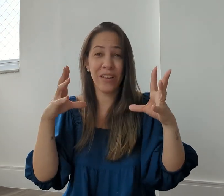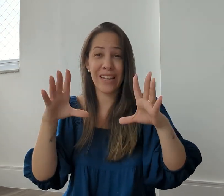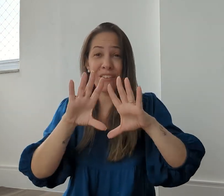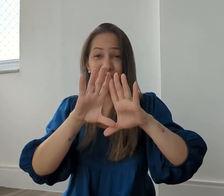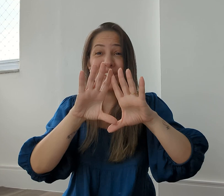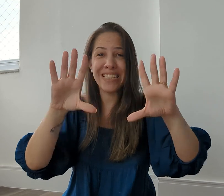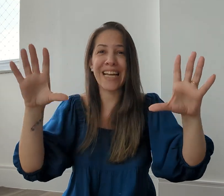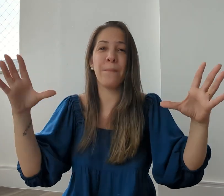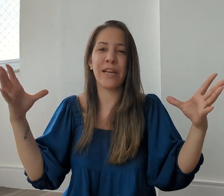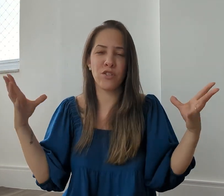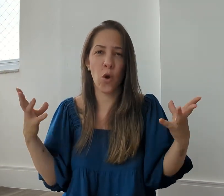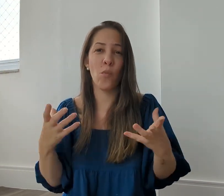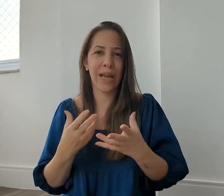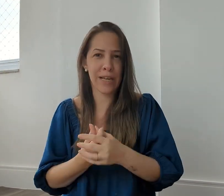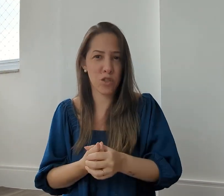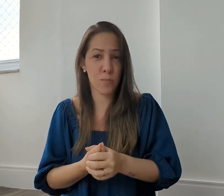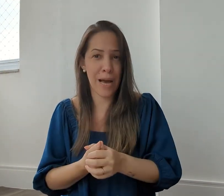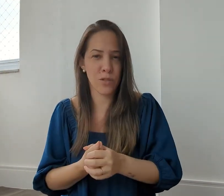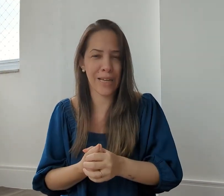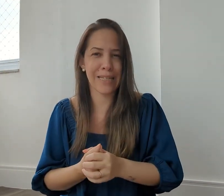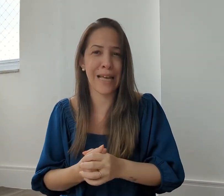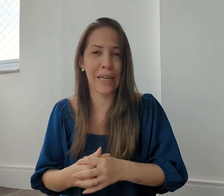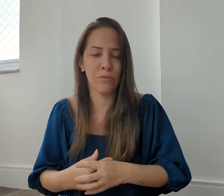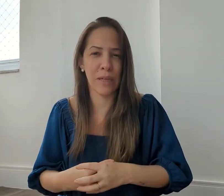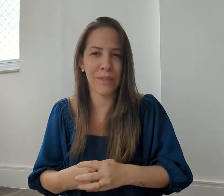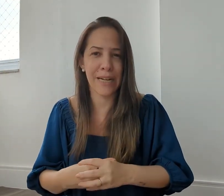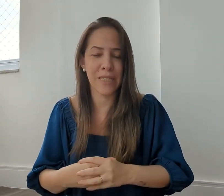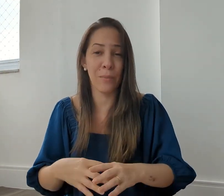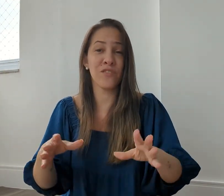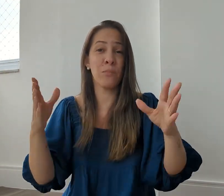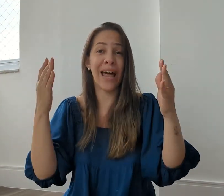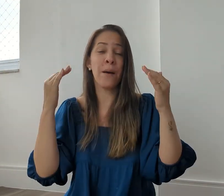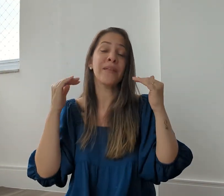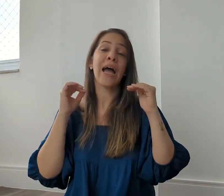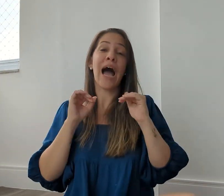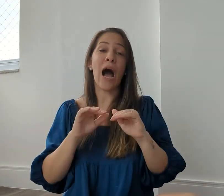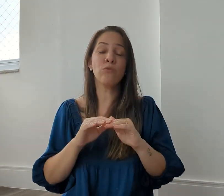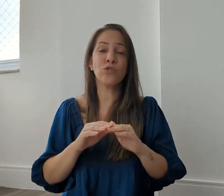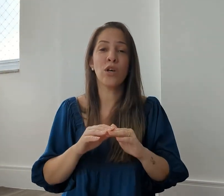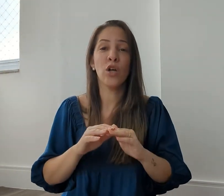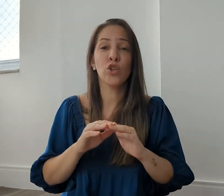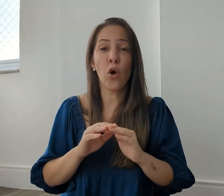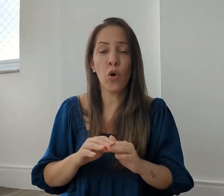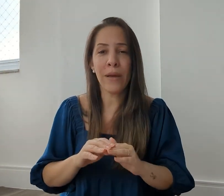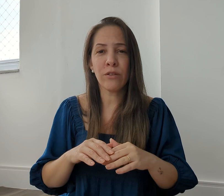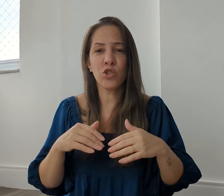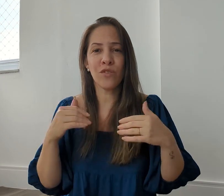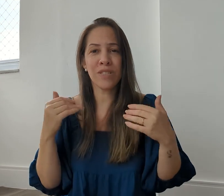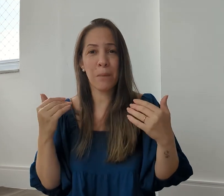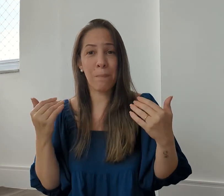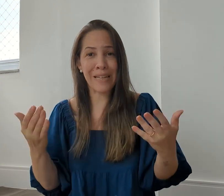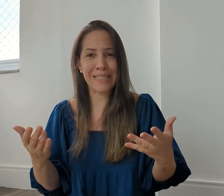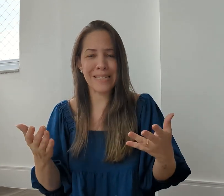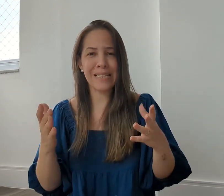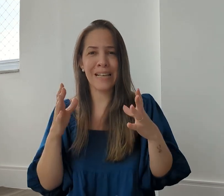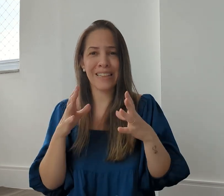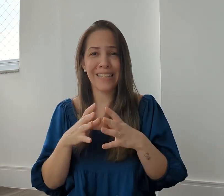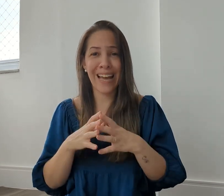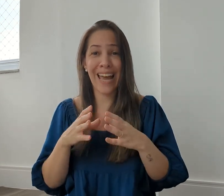verem fisicamente como é aquele espaço, aquele salão da imigração, mas vamos lá aos documentos que você precisa ter